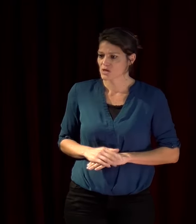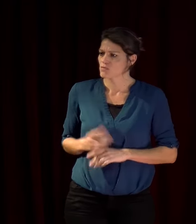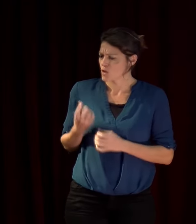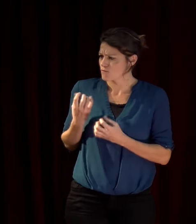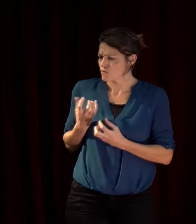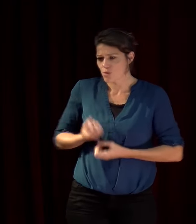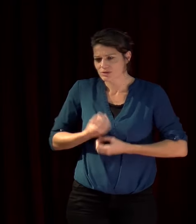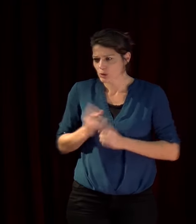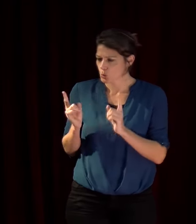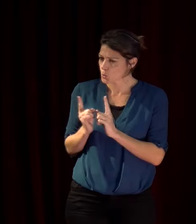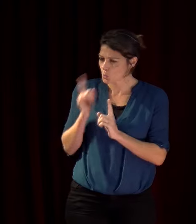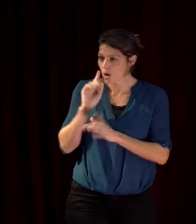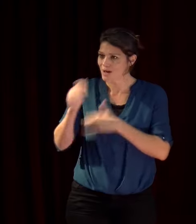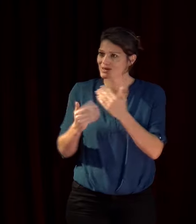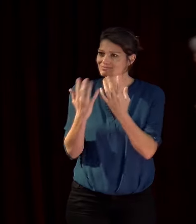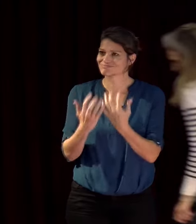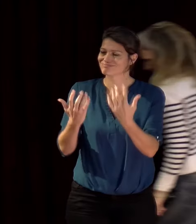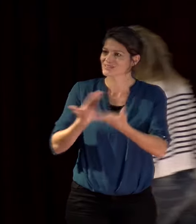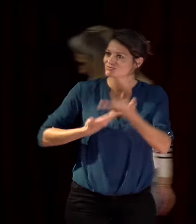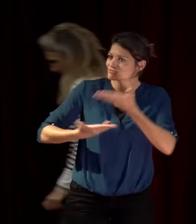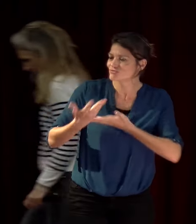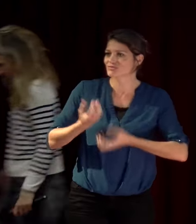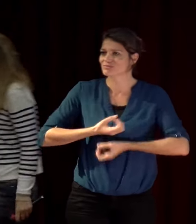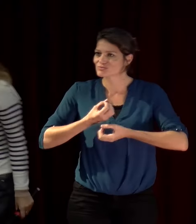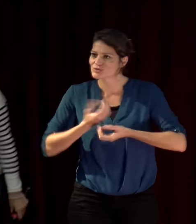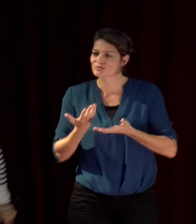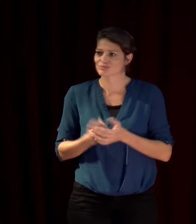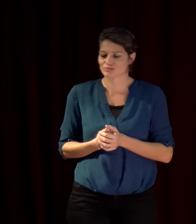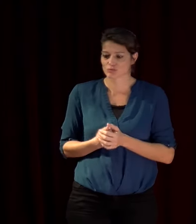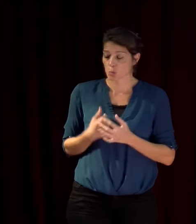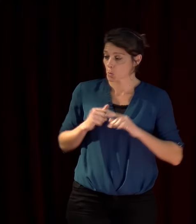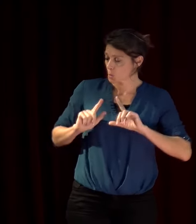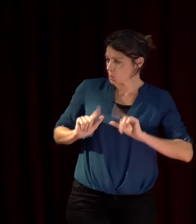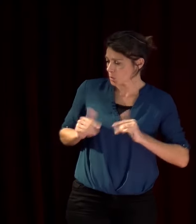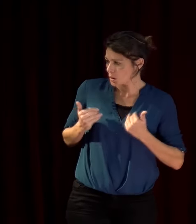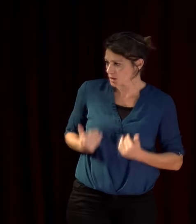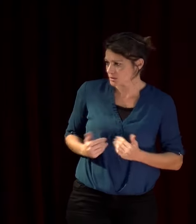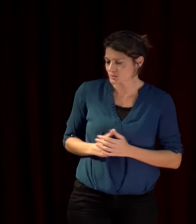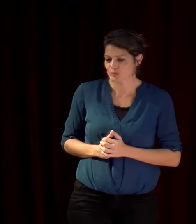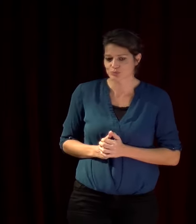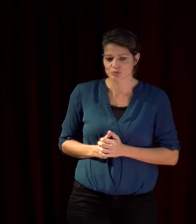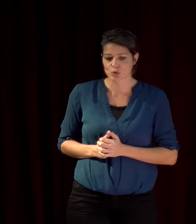les spectateurs donc on va je ne suis là que pour